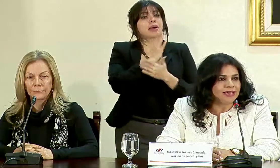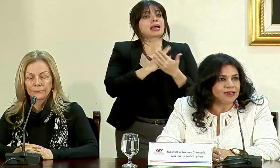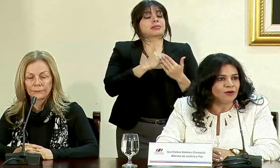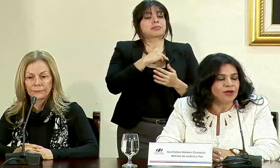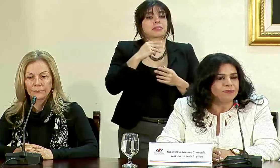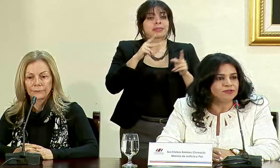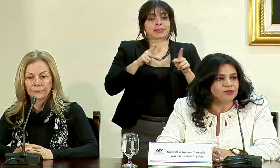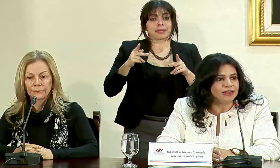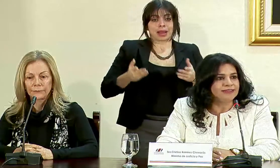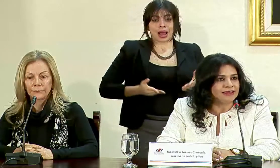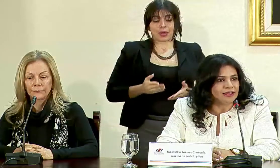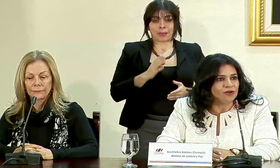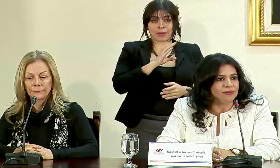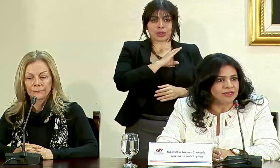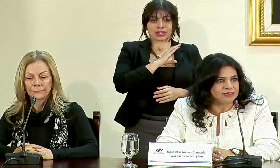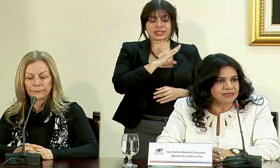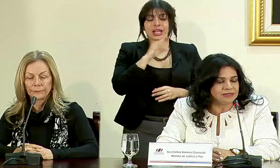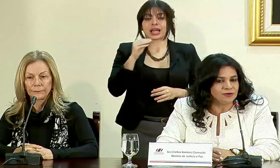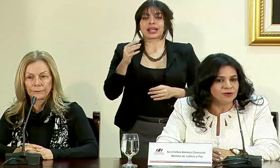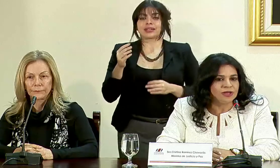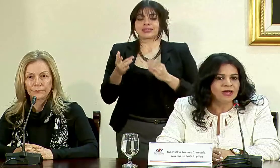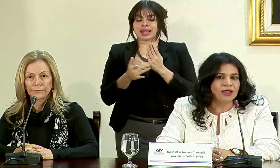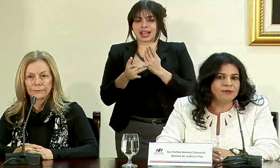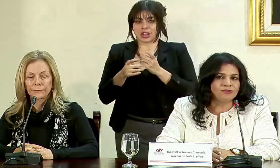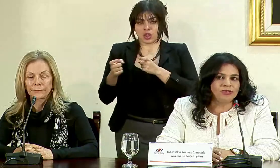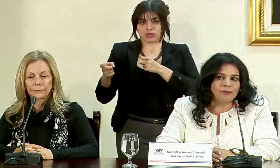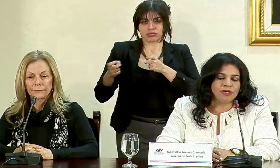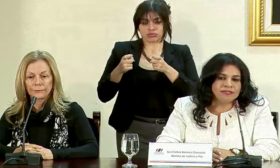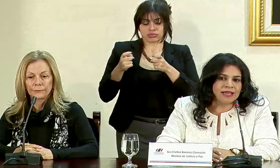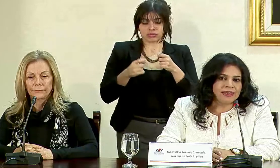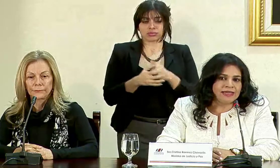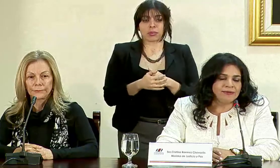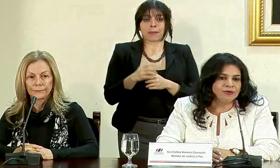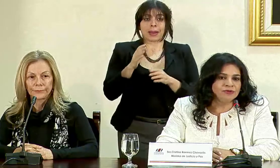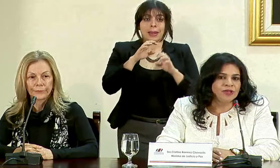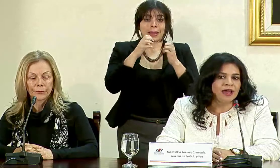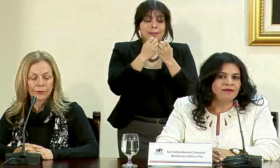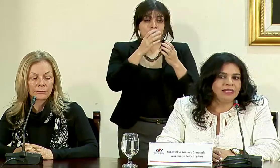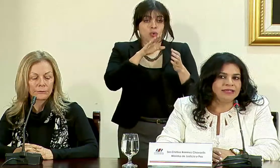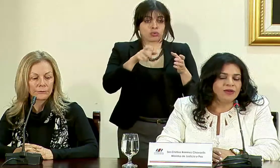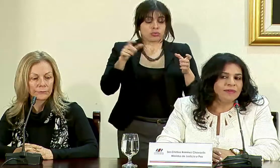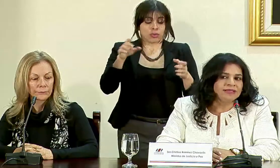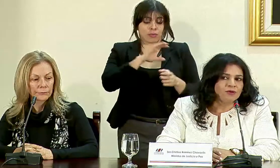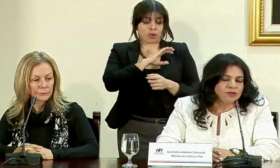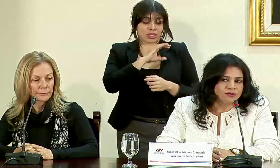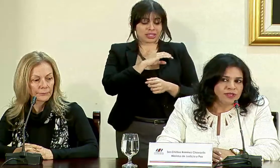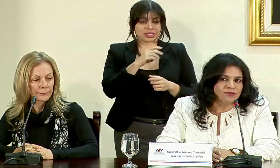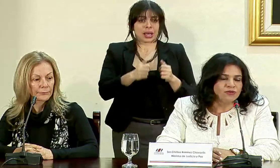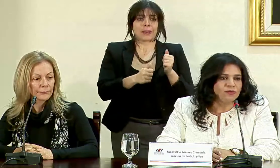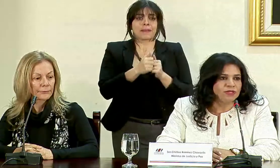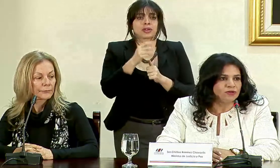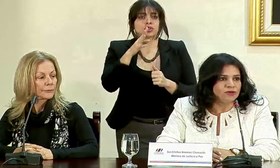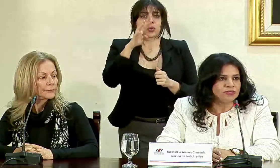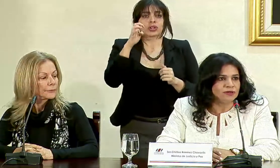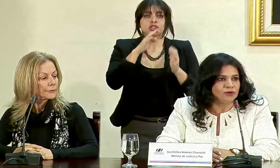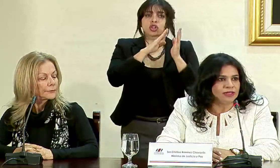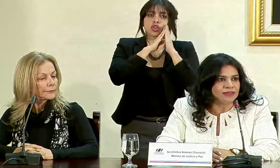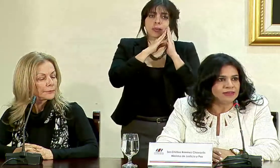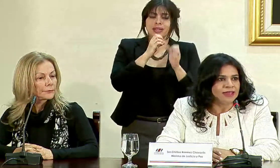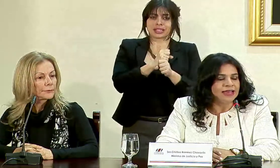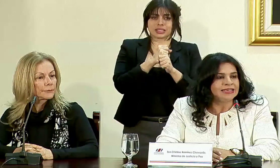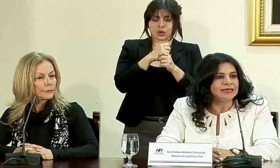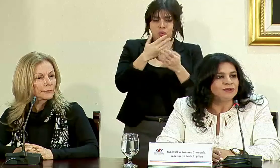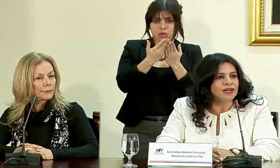policial como al personal técnico y administrativo al personal policial le hemos habilitado más de cuatrocientos dormitorios de